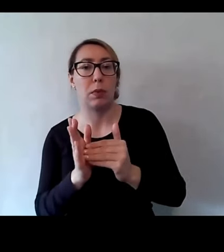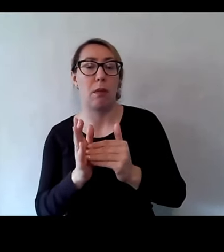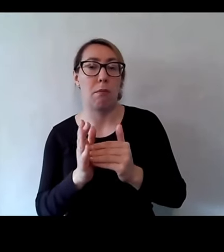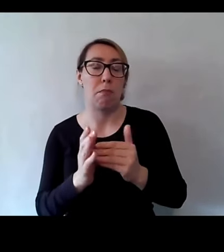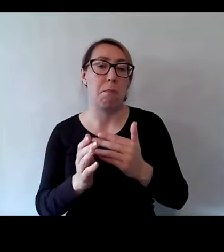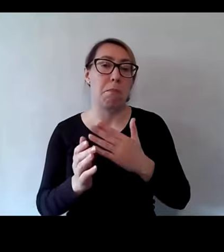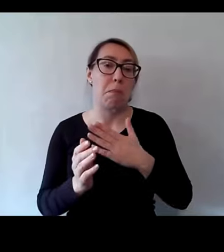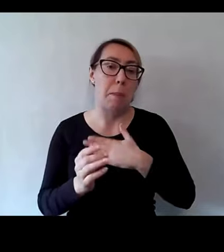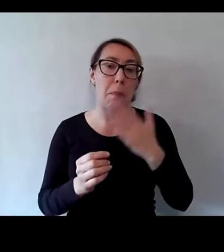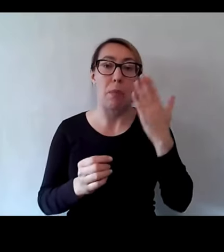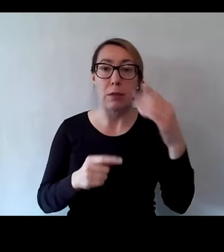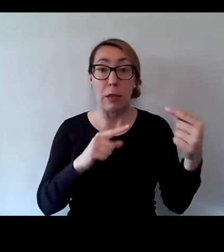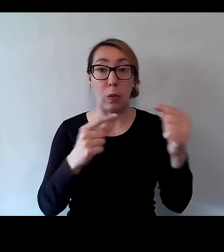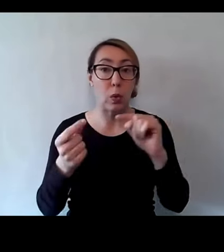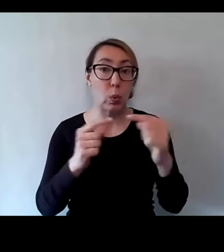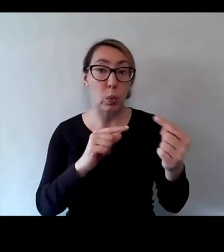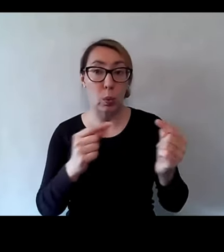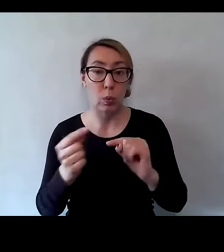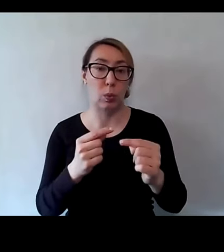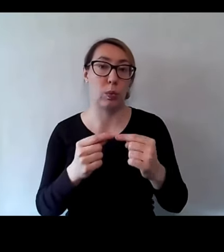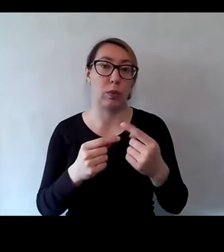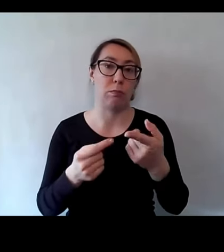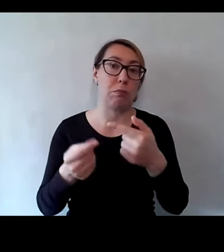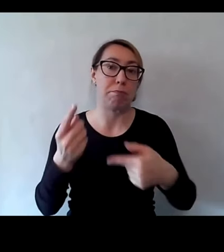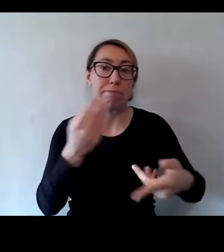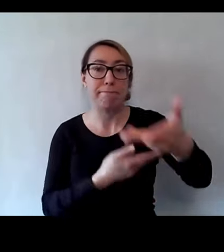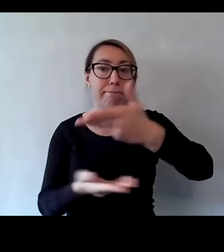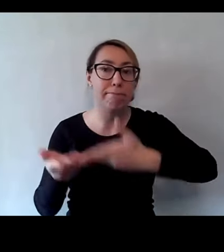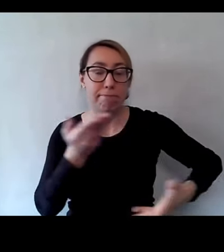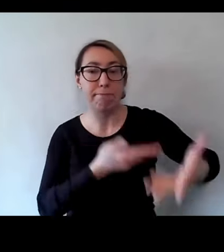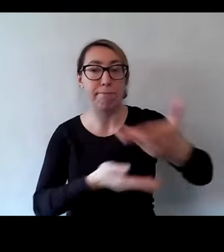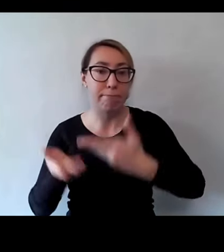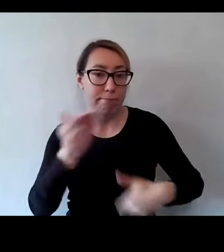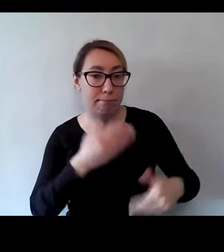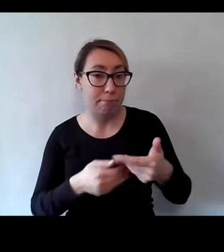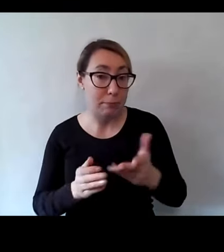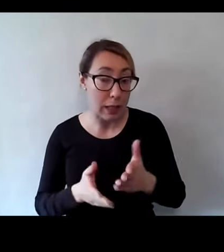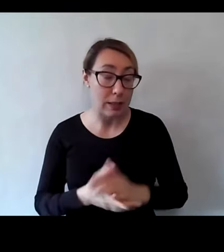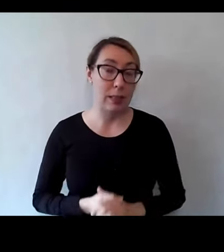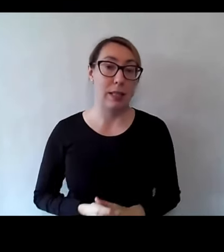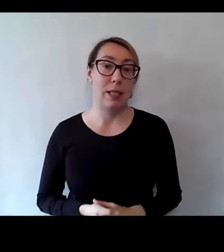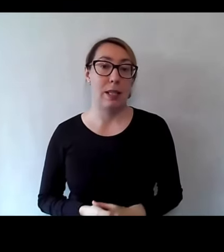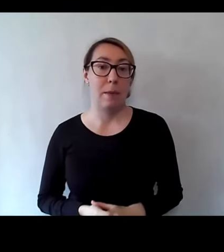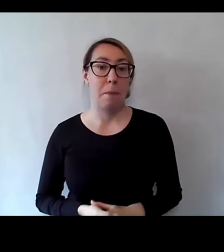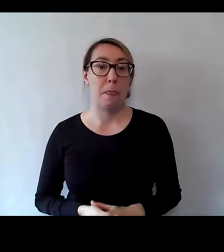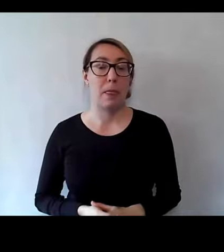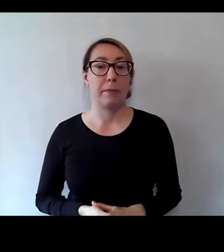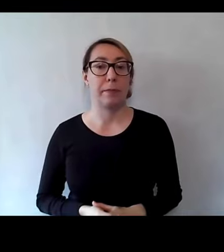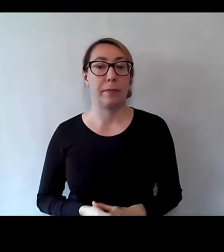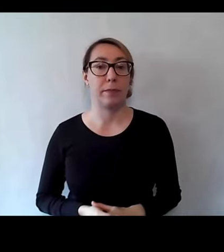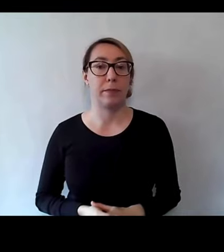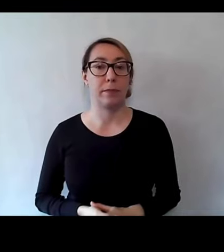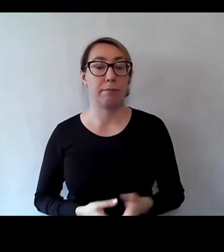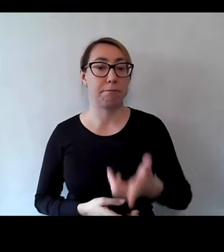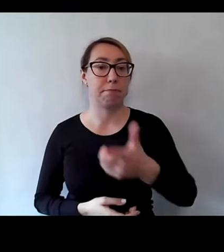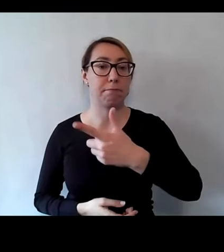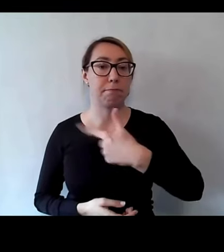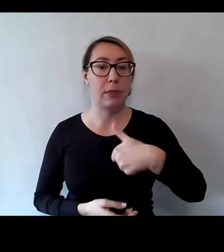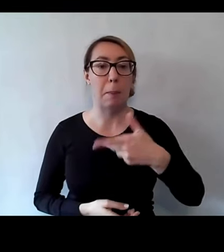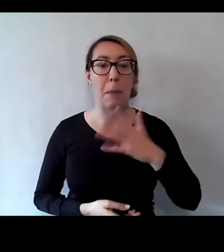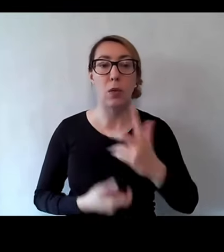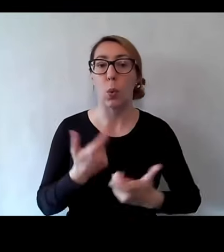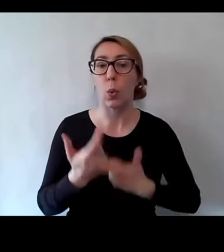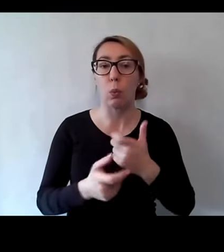Liczymy na dyskusję i wymianę poglądów w czasie webinaru. Będziemy przede wszystkim dzisiaj